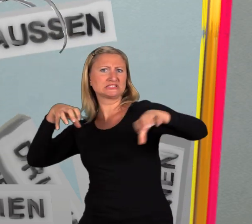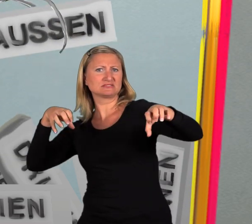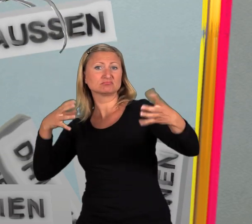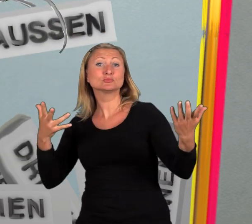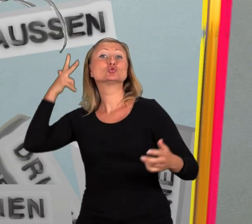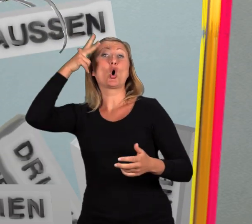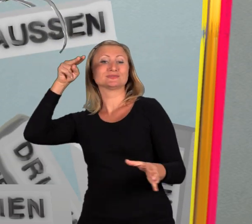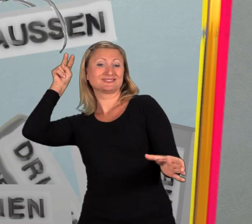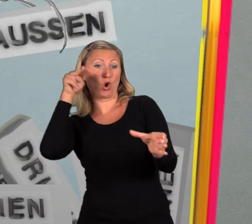der Gesellschaft